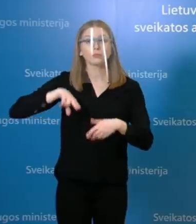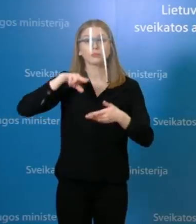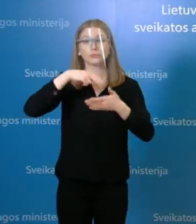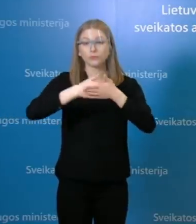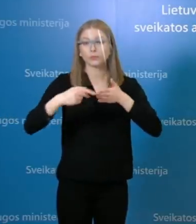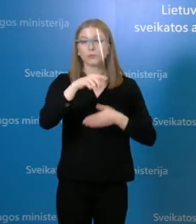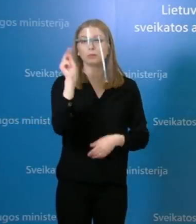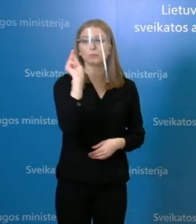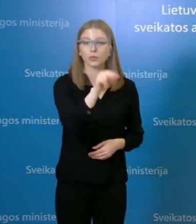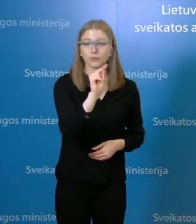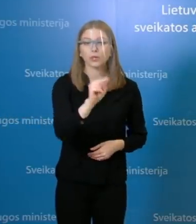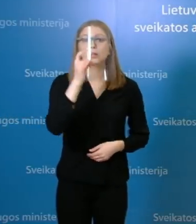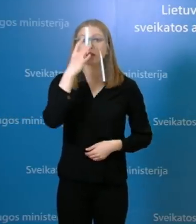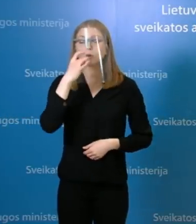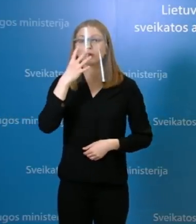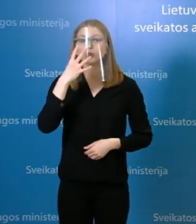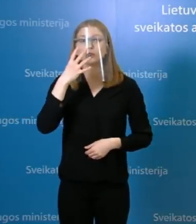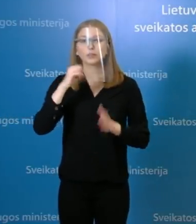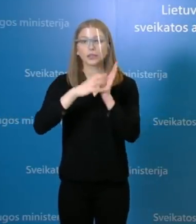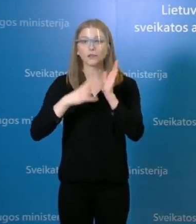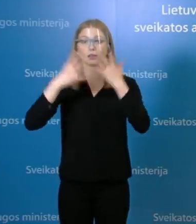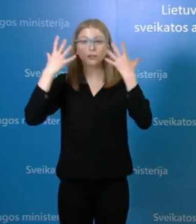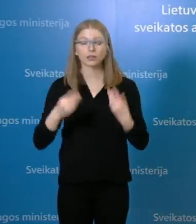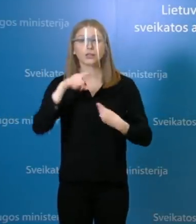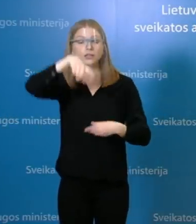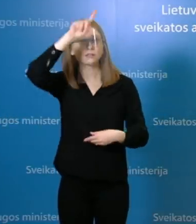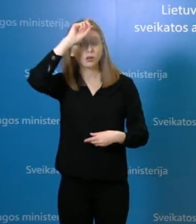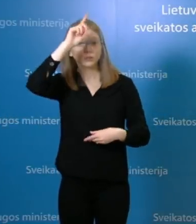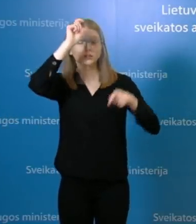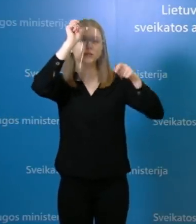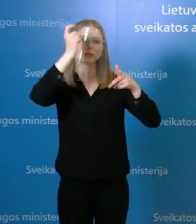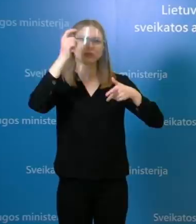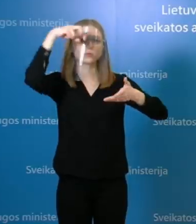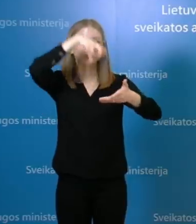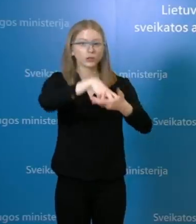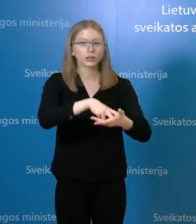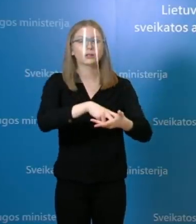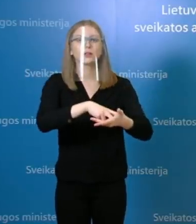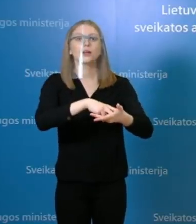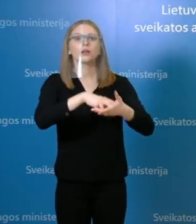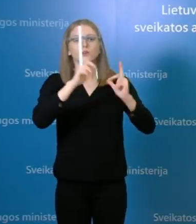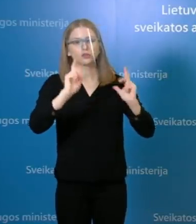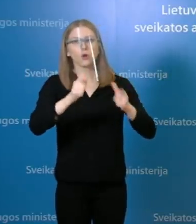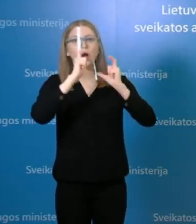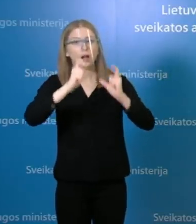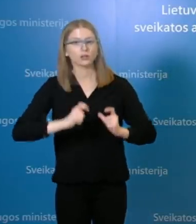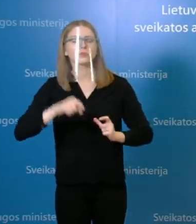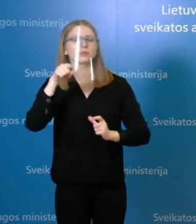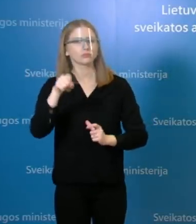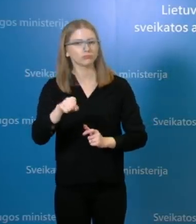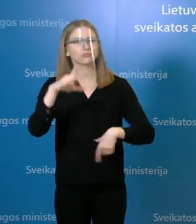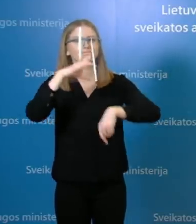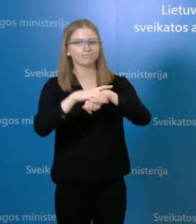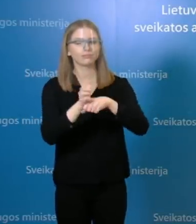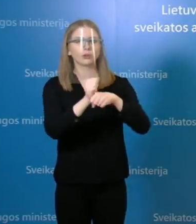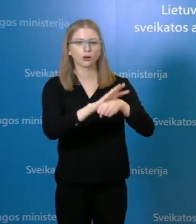asmuo buvo užregistruotas Vokietijoje COVID-19 tyrimo atlikimui ir buvo gautas teigiamas atsakymas, iškart ne